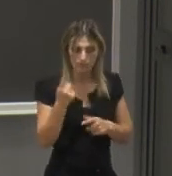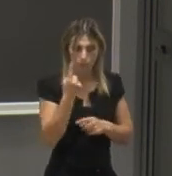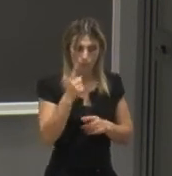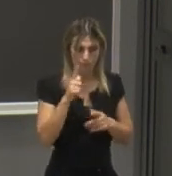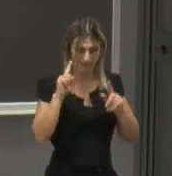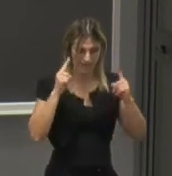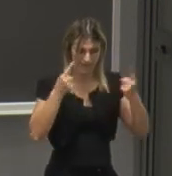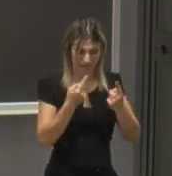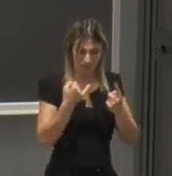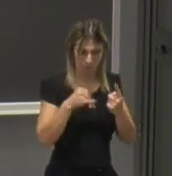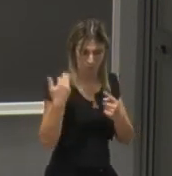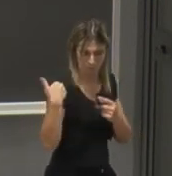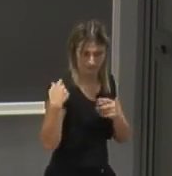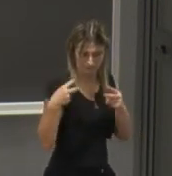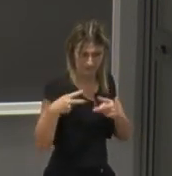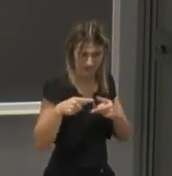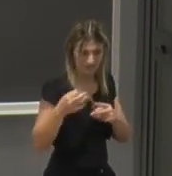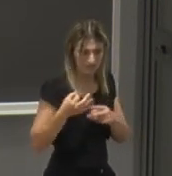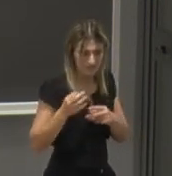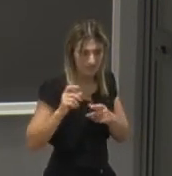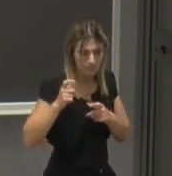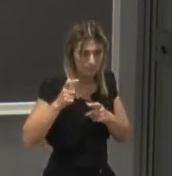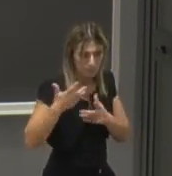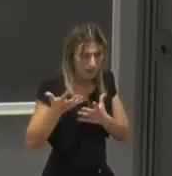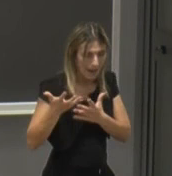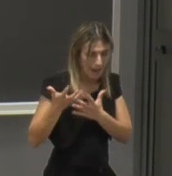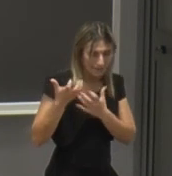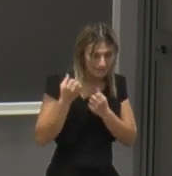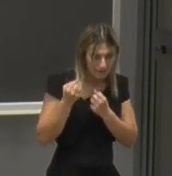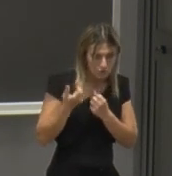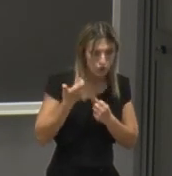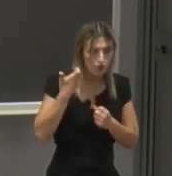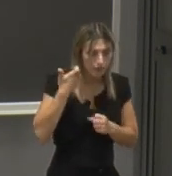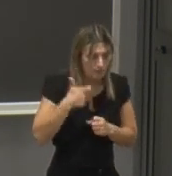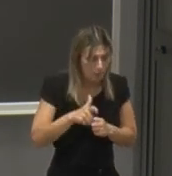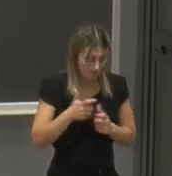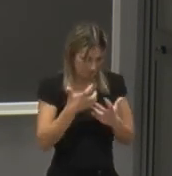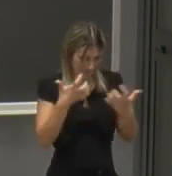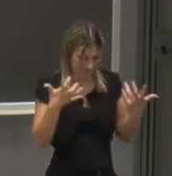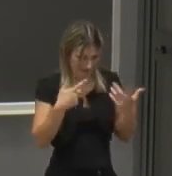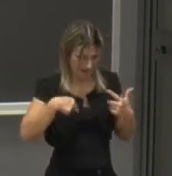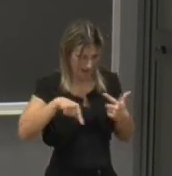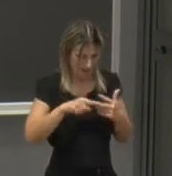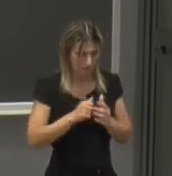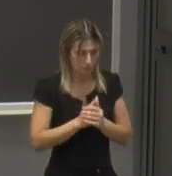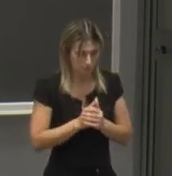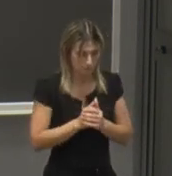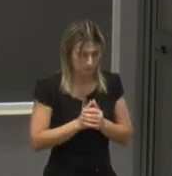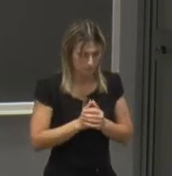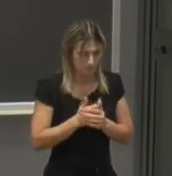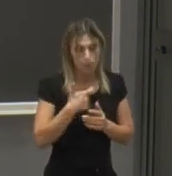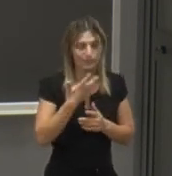lauree che negli ultimi anni sta acquisendo sempre maggiore attrattività perché chiaramente i big data